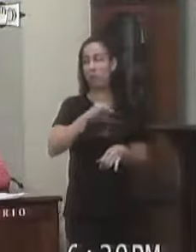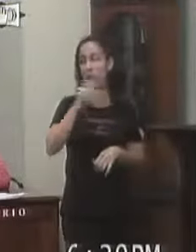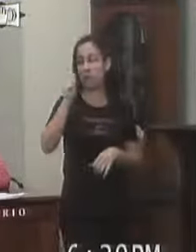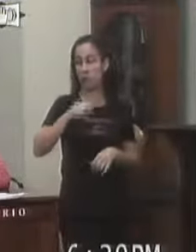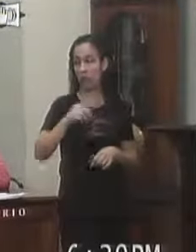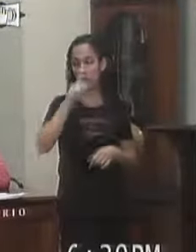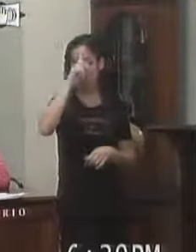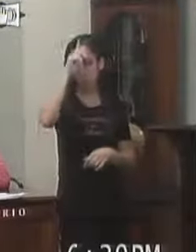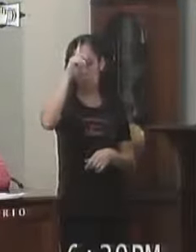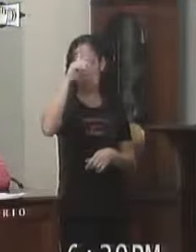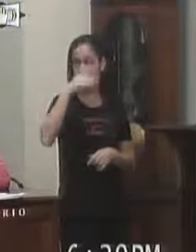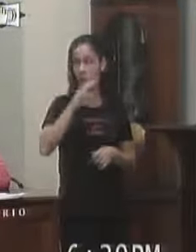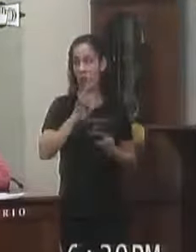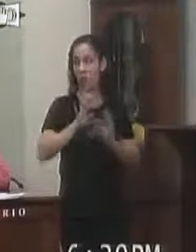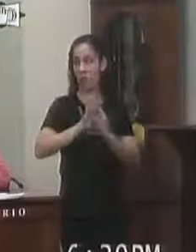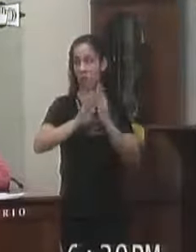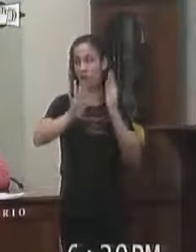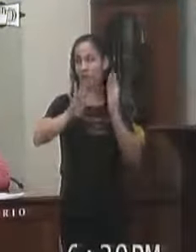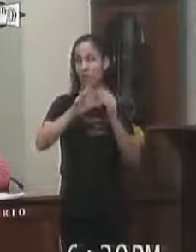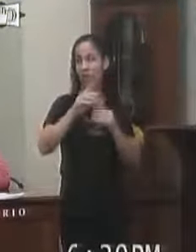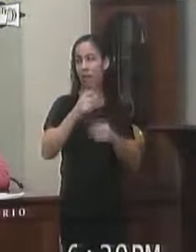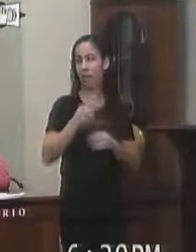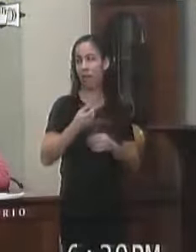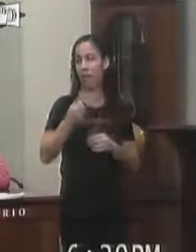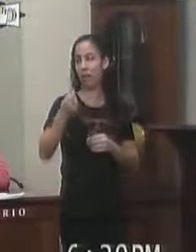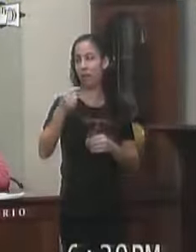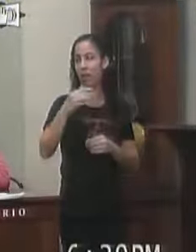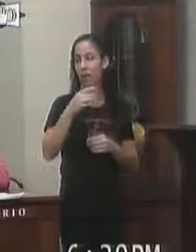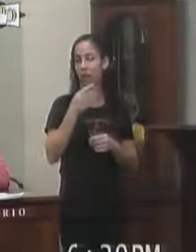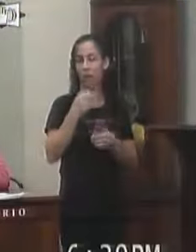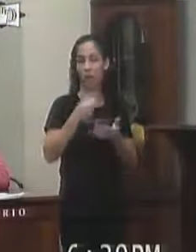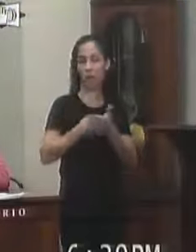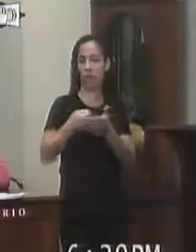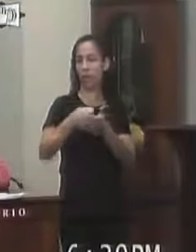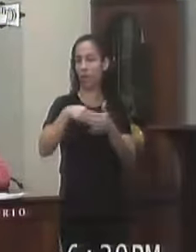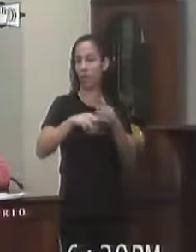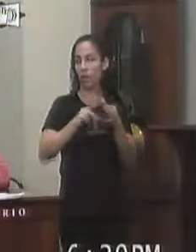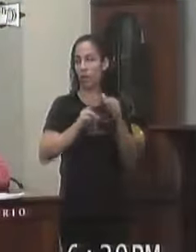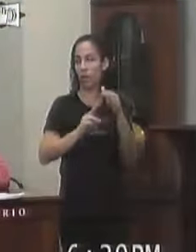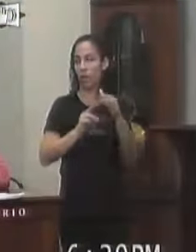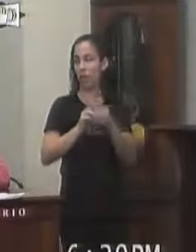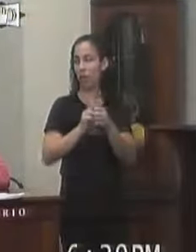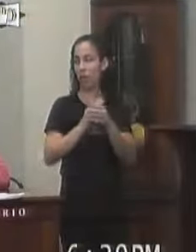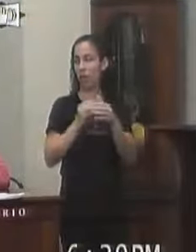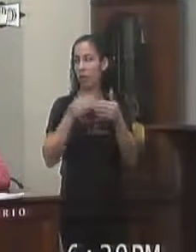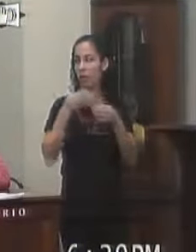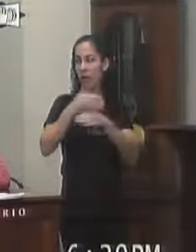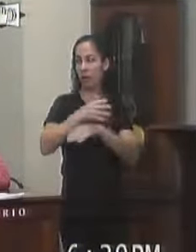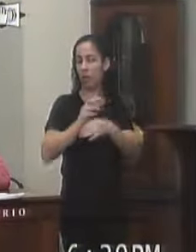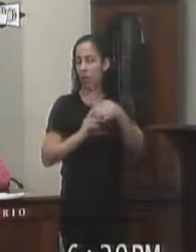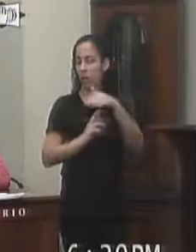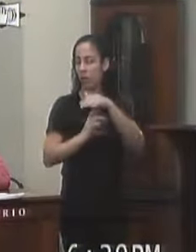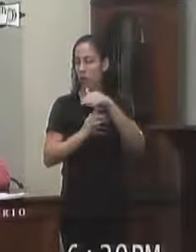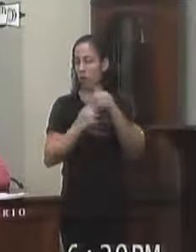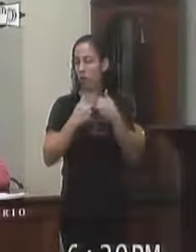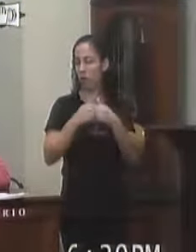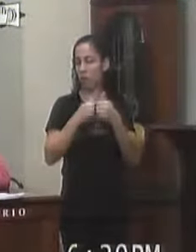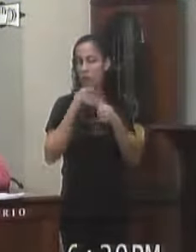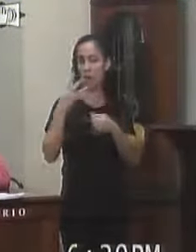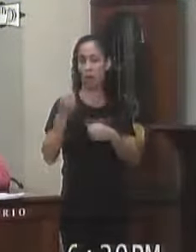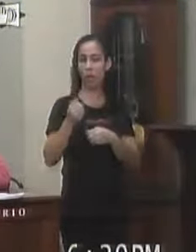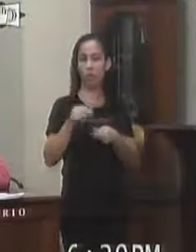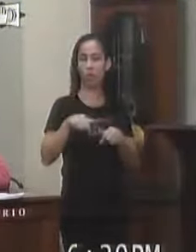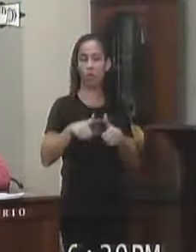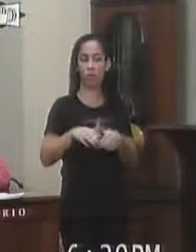criação De uma conta Separado Para recebendo A taxa de embarque Praticada No município De Valença Em toda a sua Extensão De distritos Incluindo todas As